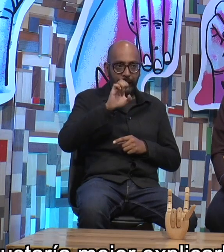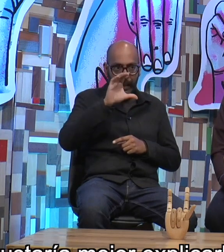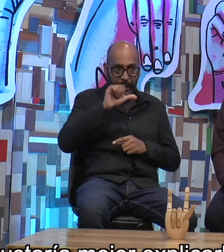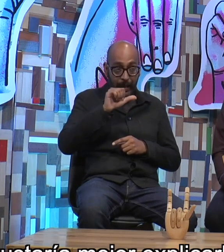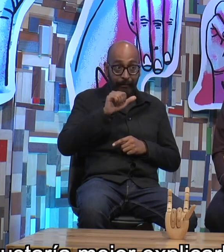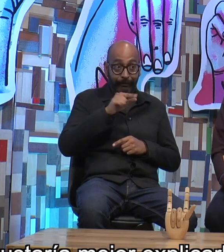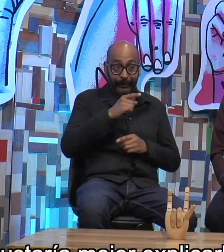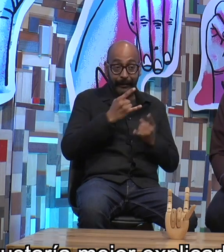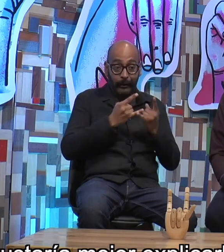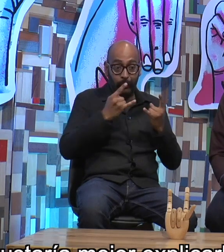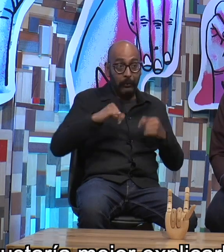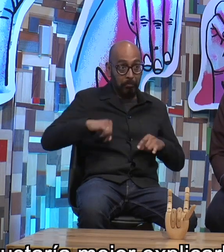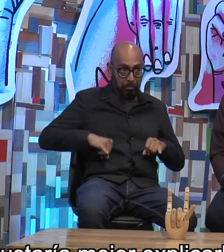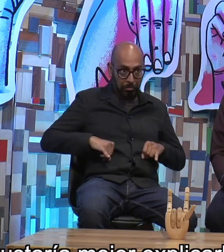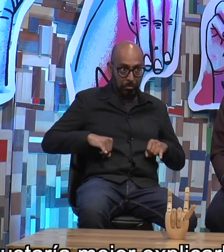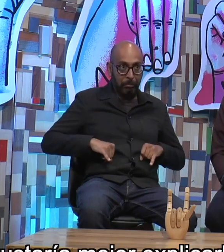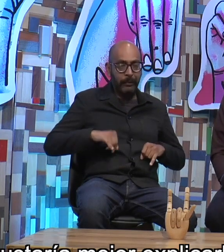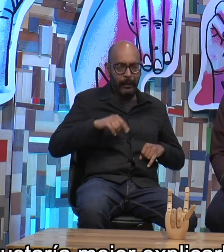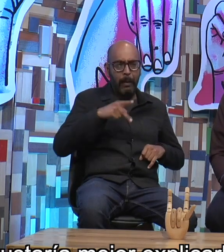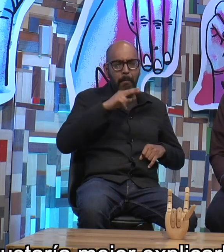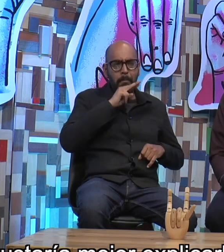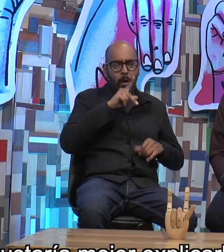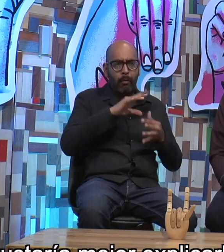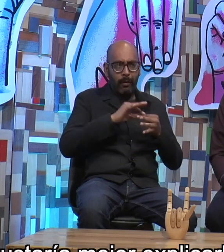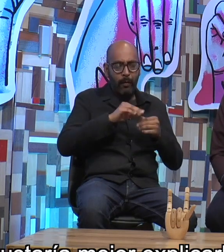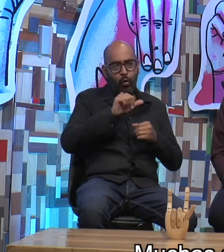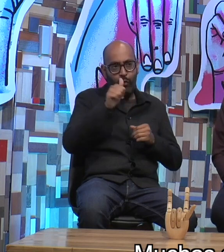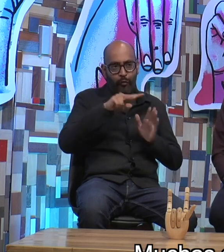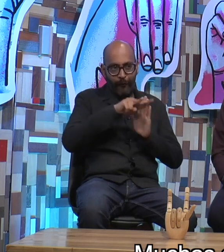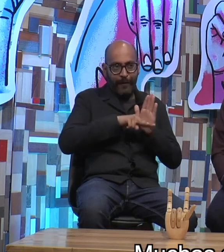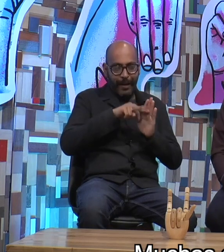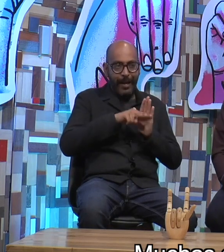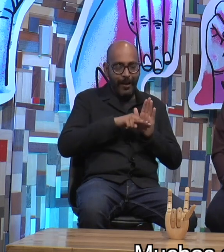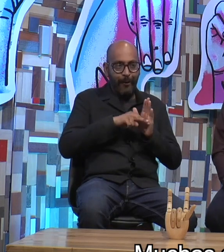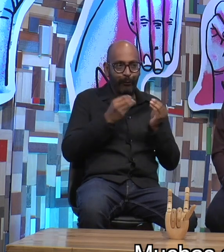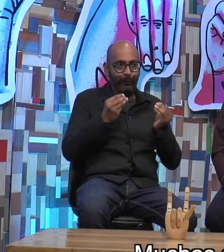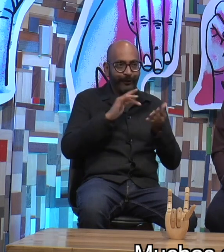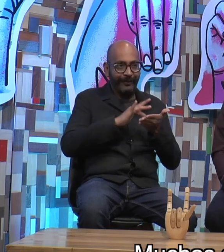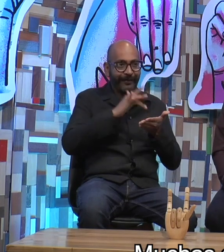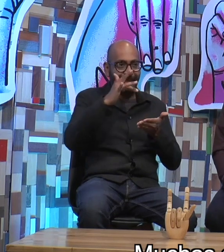gustaría mejor explicarla en la siguiente cápsula muchas gracias